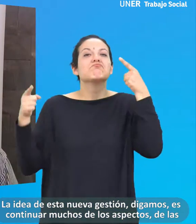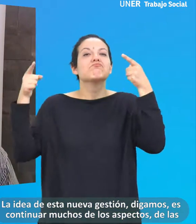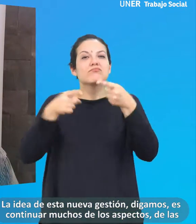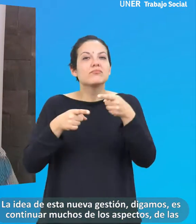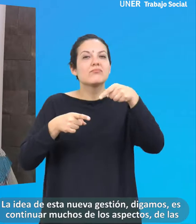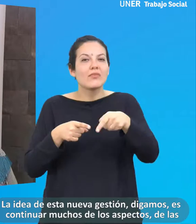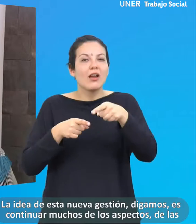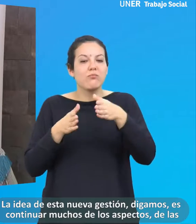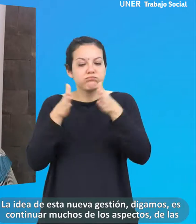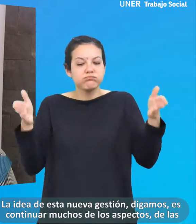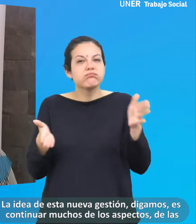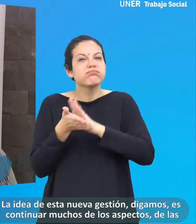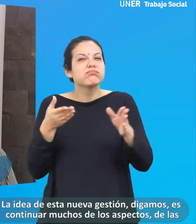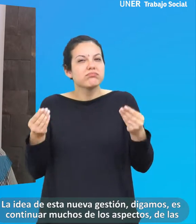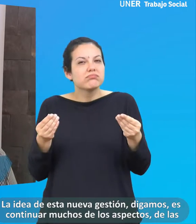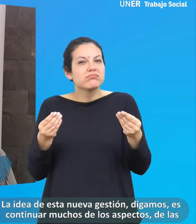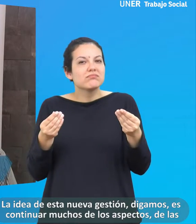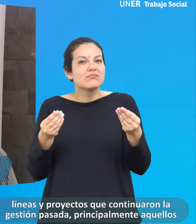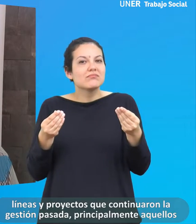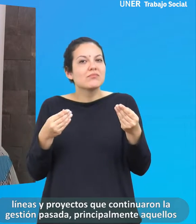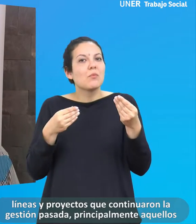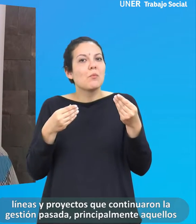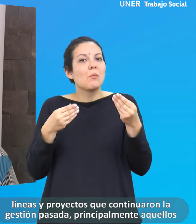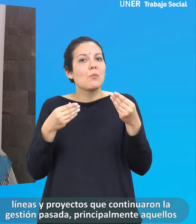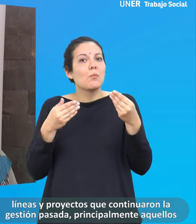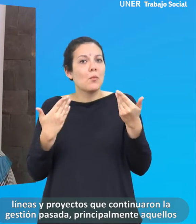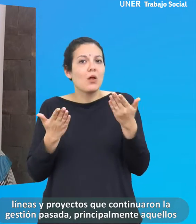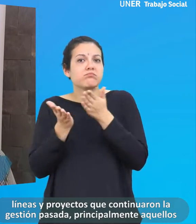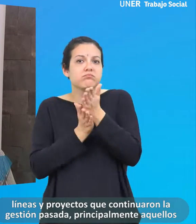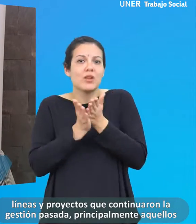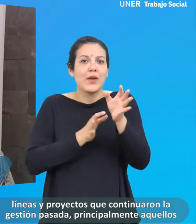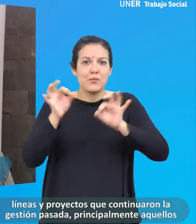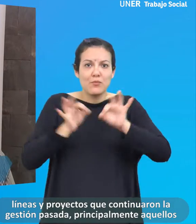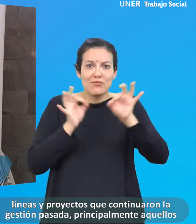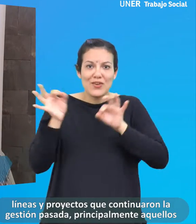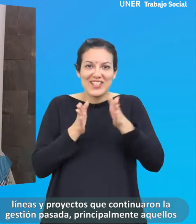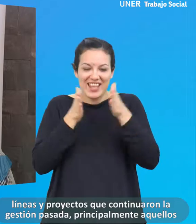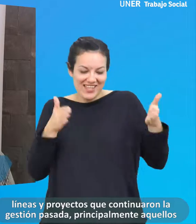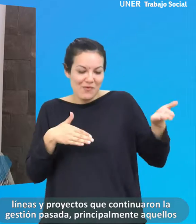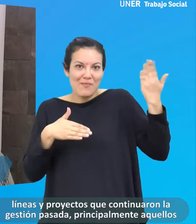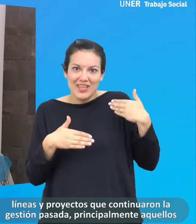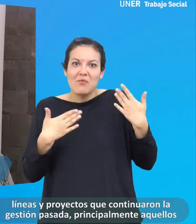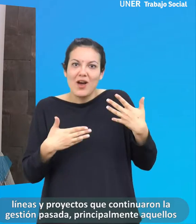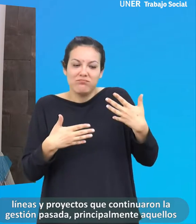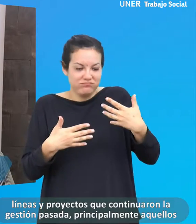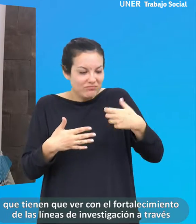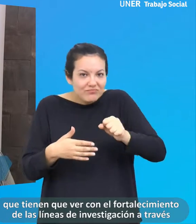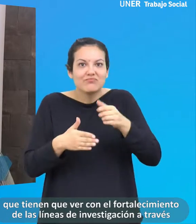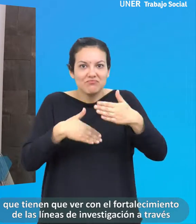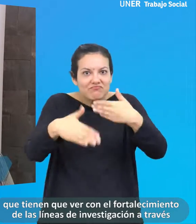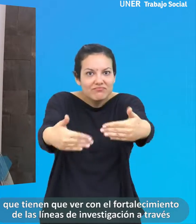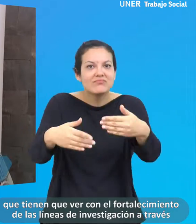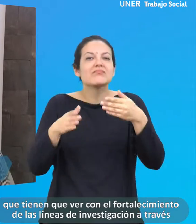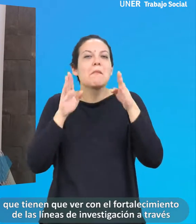La idea de esta nueva gestión, digamos, es continuar muchos de los aspectos, las líneas que continuaron la gestión pasada,